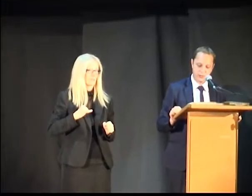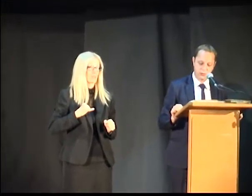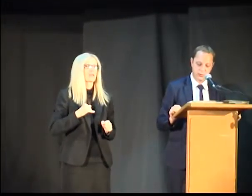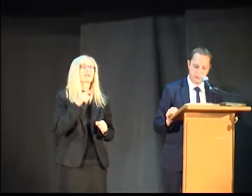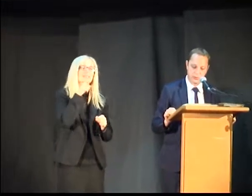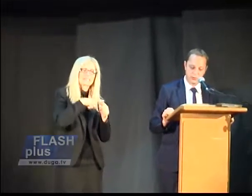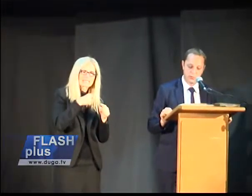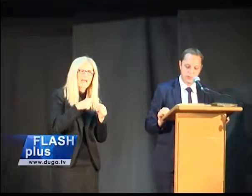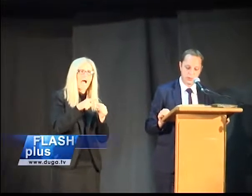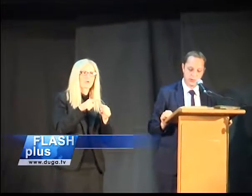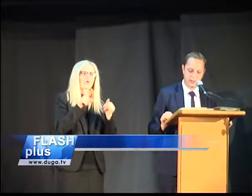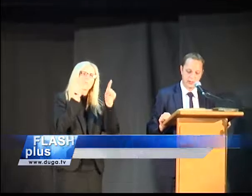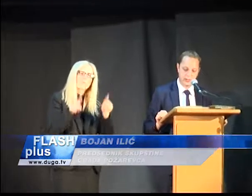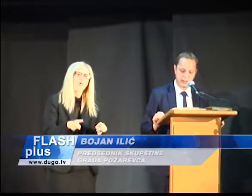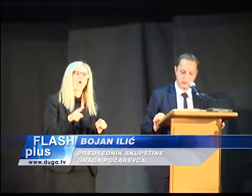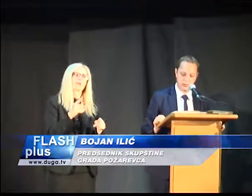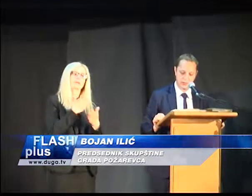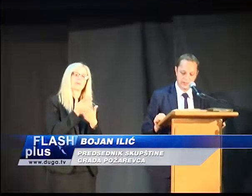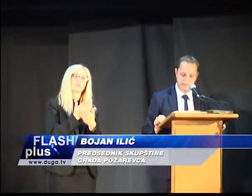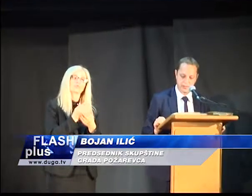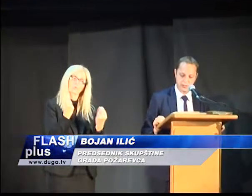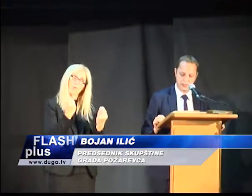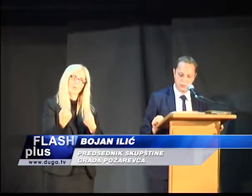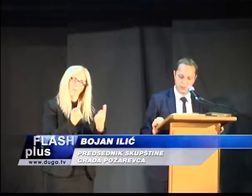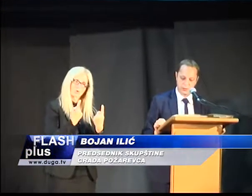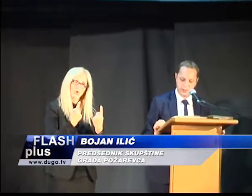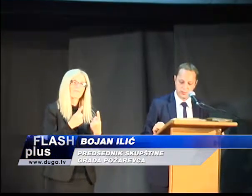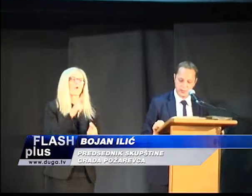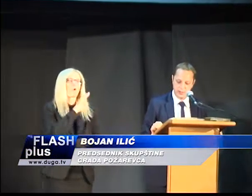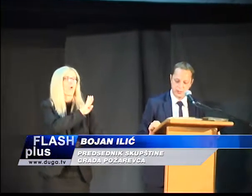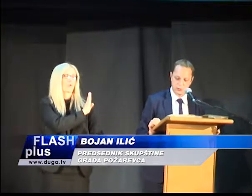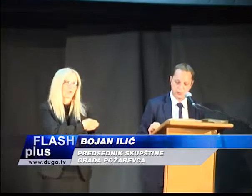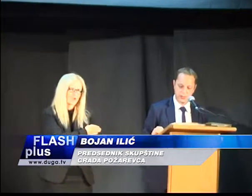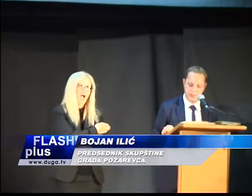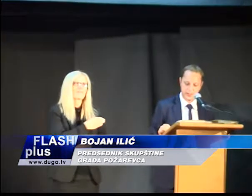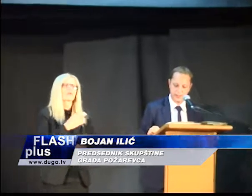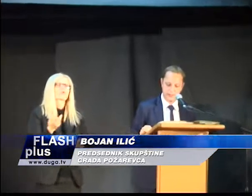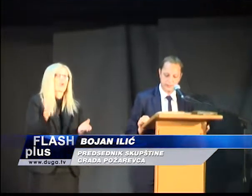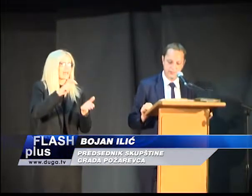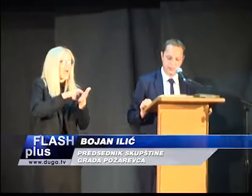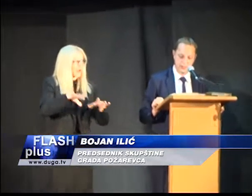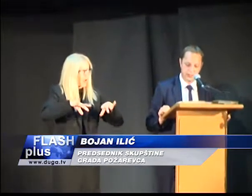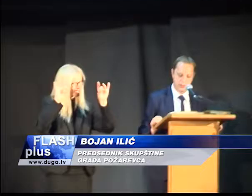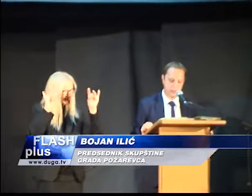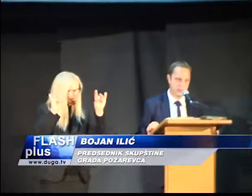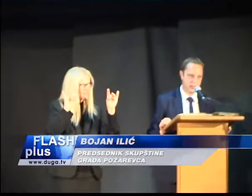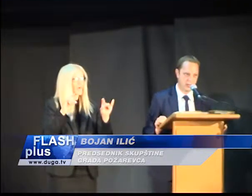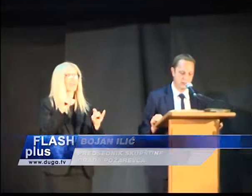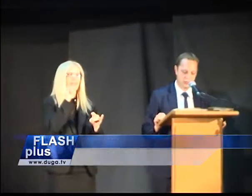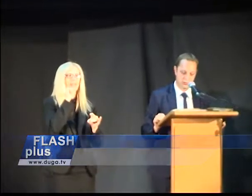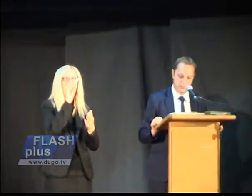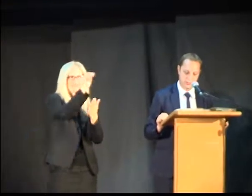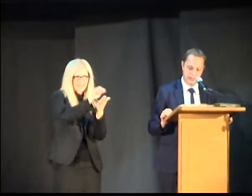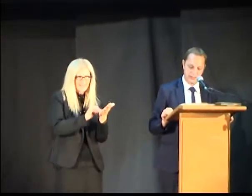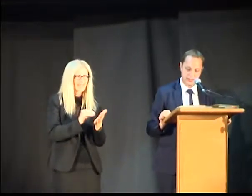Zato moraju postati adekvatni uslovi koje omogućavaju blagovremeno otkrivanje i evidentiranje gluvih i